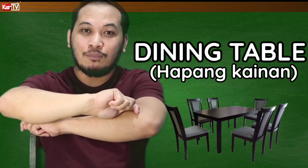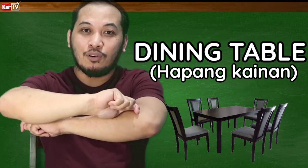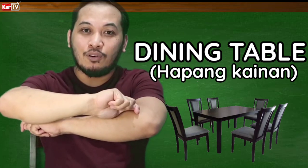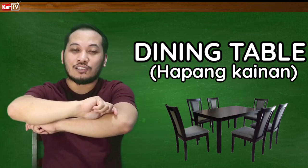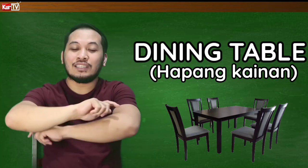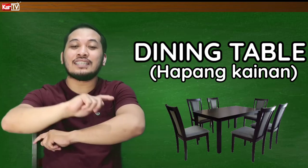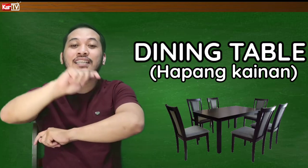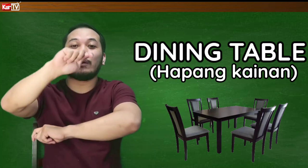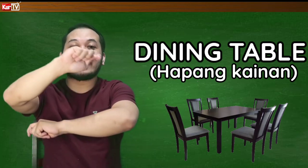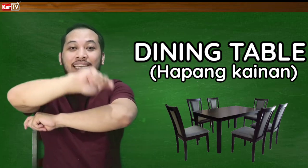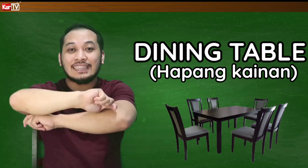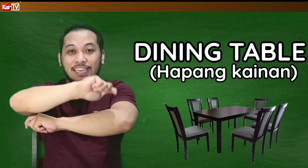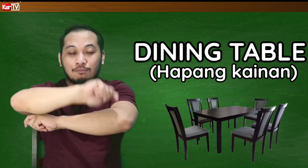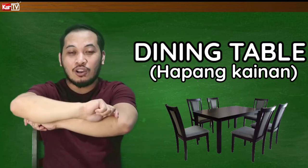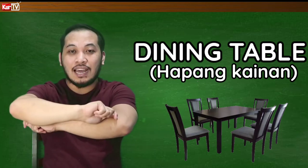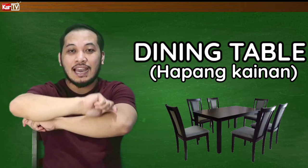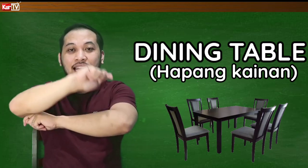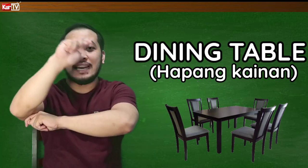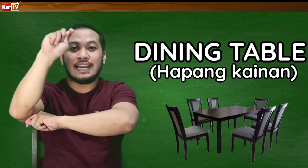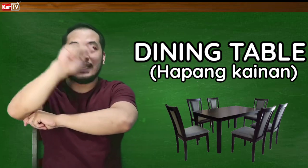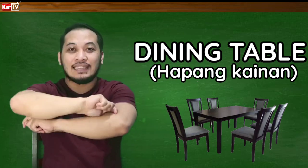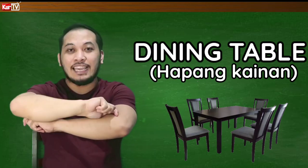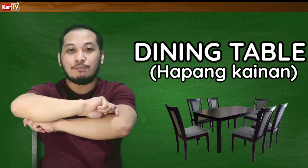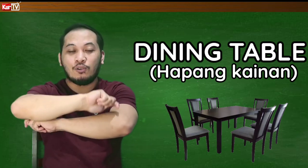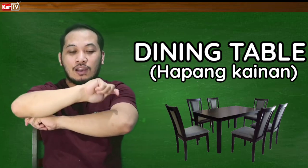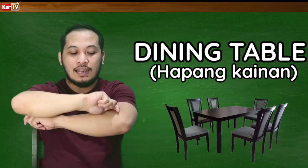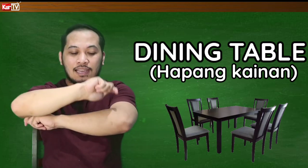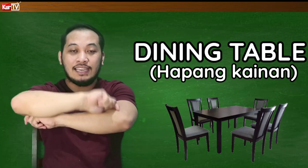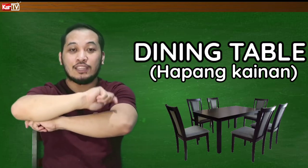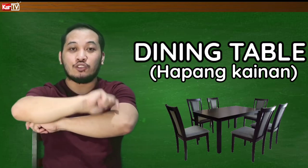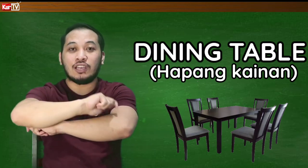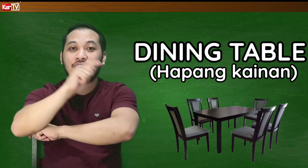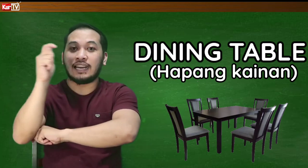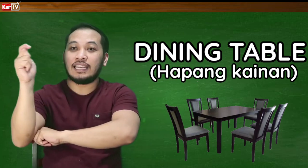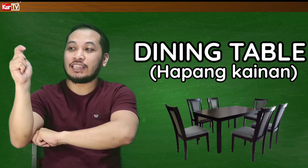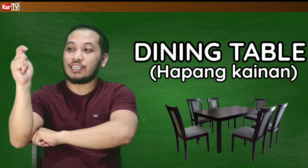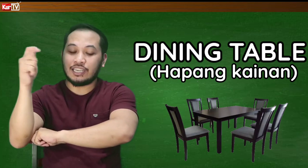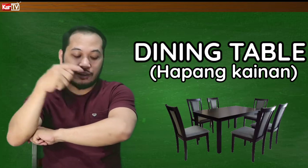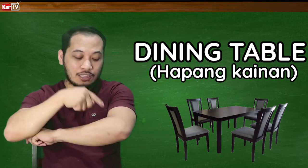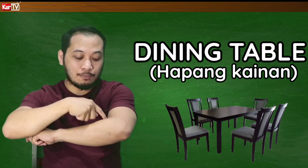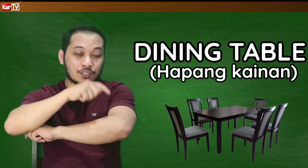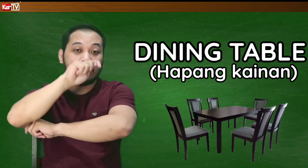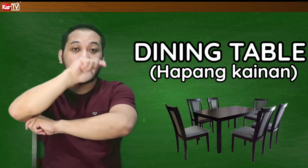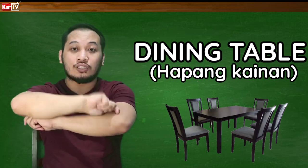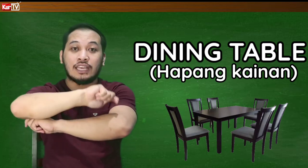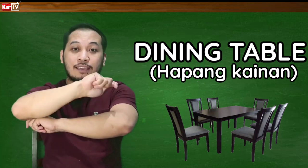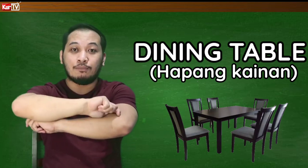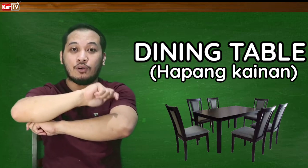So this is how we sign table, ha? Table. Ganyan nyo lang. Naka letter T kayo, tapos dito, table.